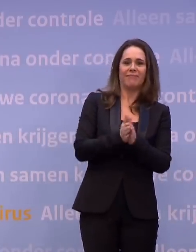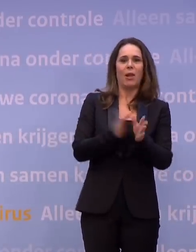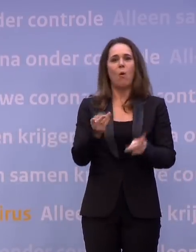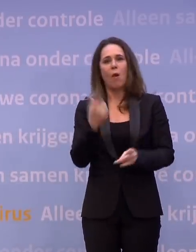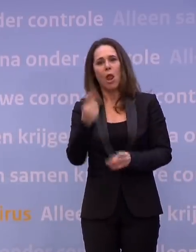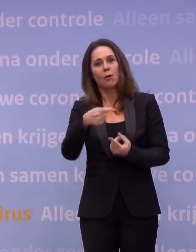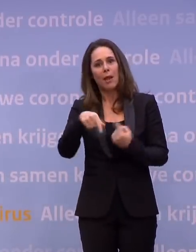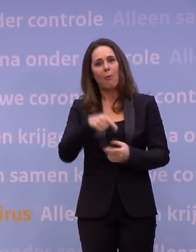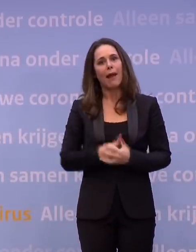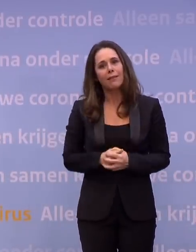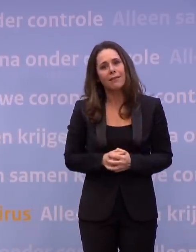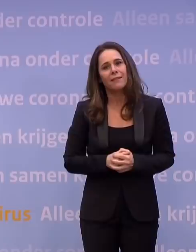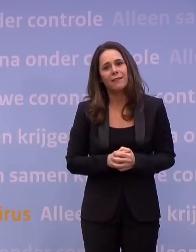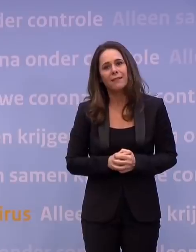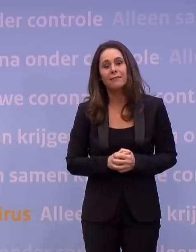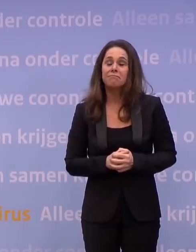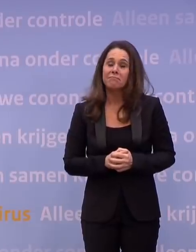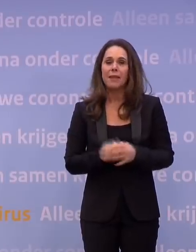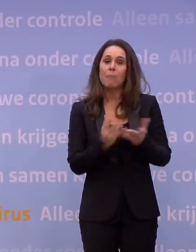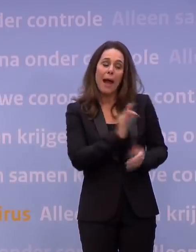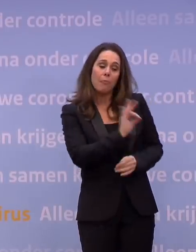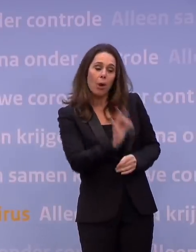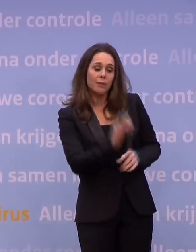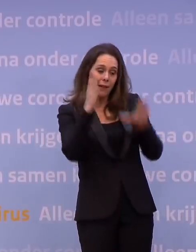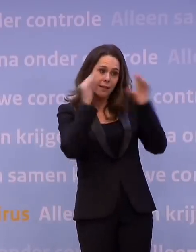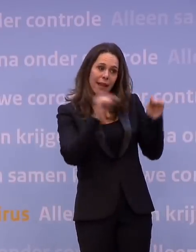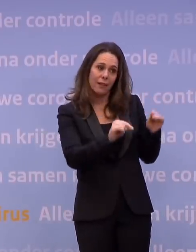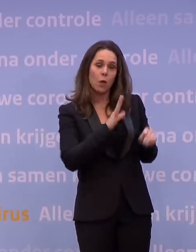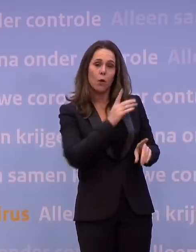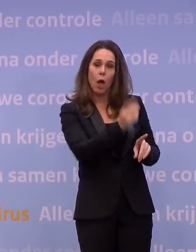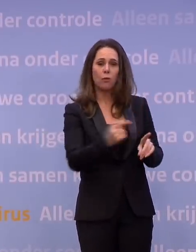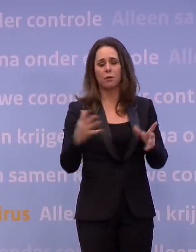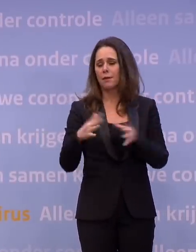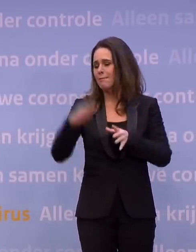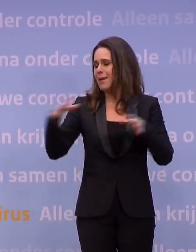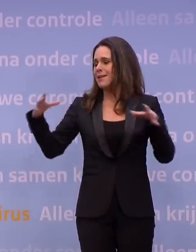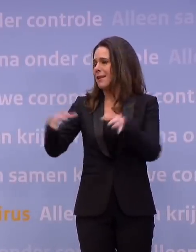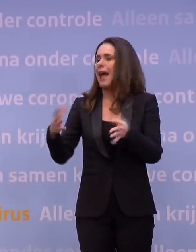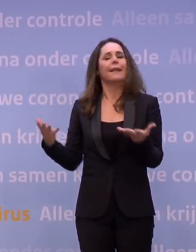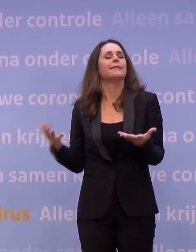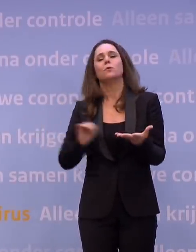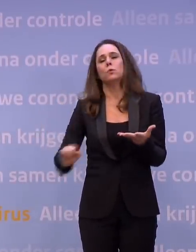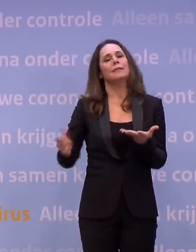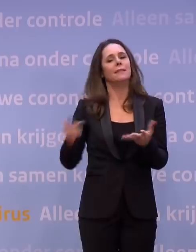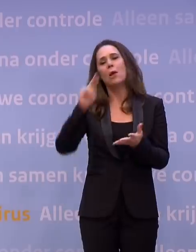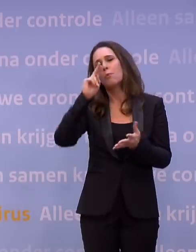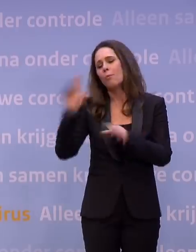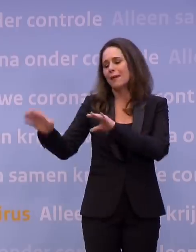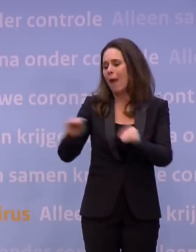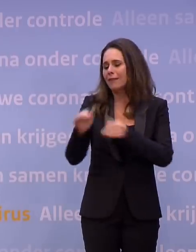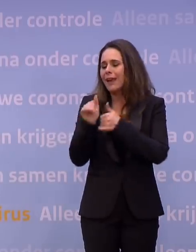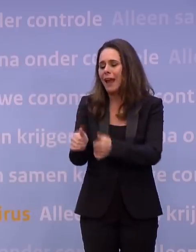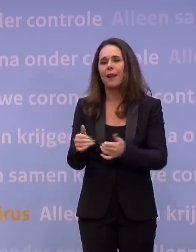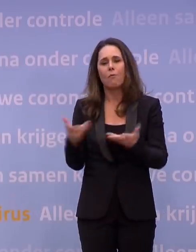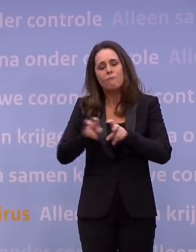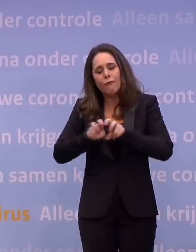omgaan? En misschien dat een paar procent van Nederland daar dat ook leuk vindt. overgrote deel van Nederland overigens doet dat niet. Die probeert zich echt ook te houden aan die maatregelen om